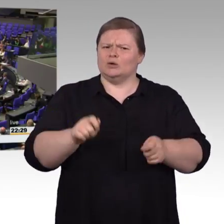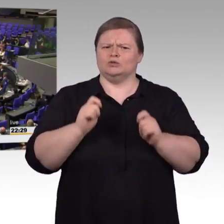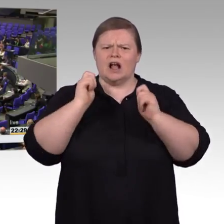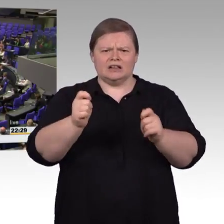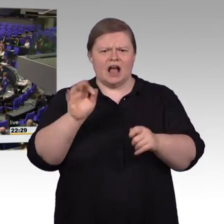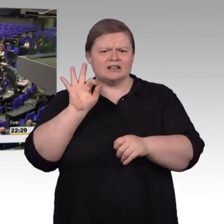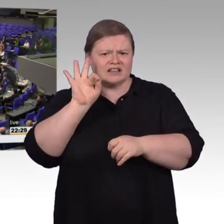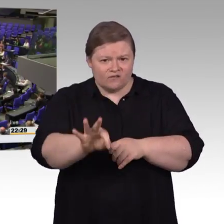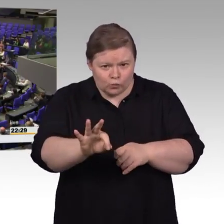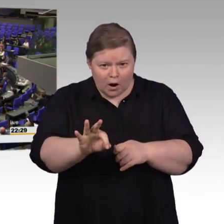dagegen?